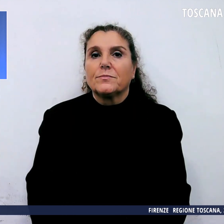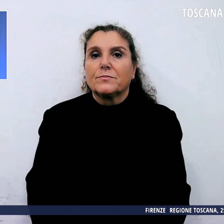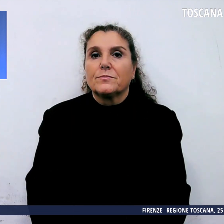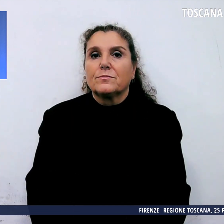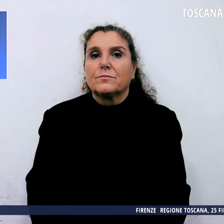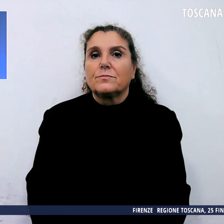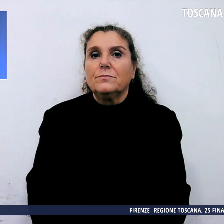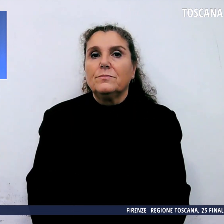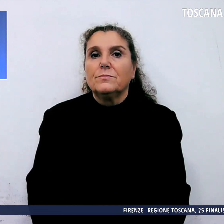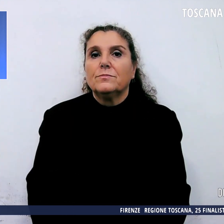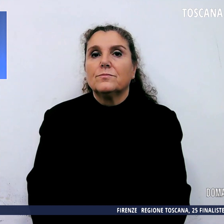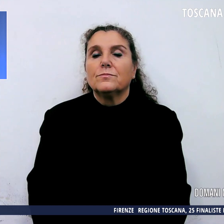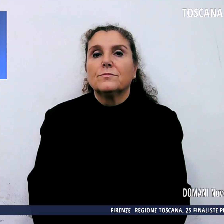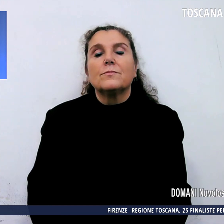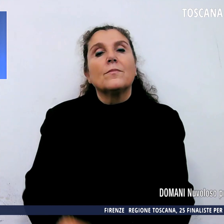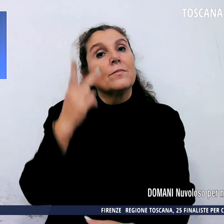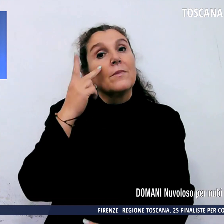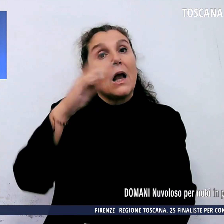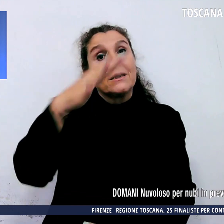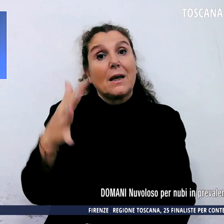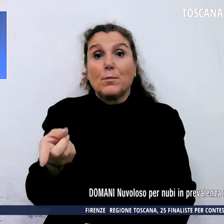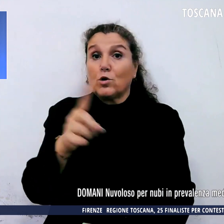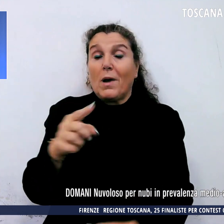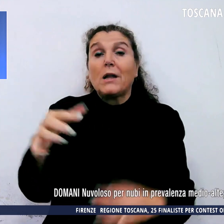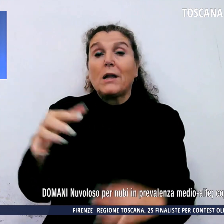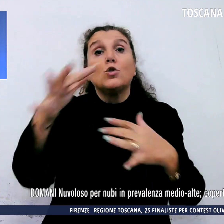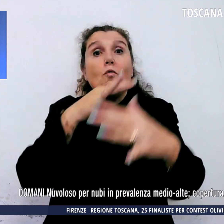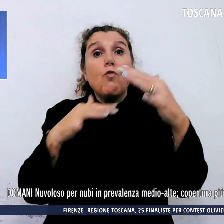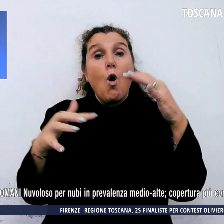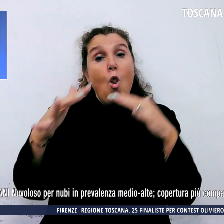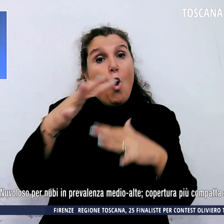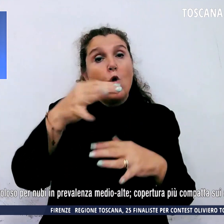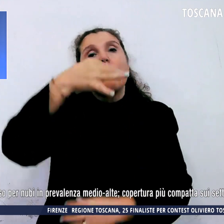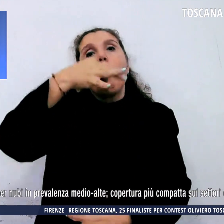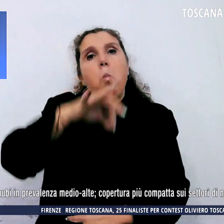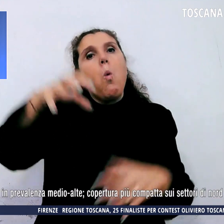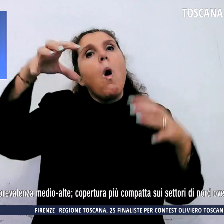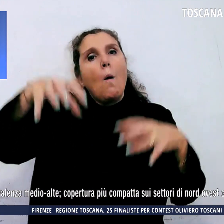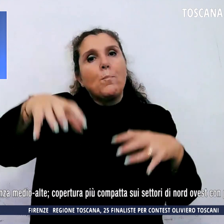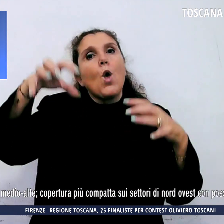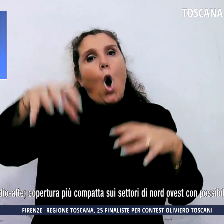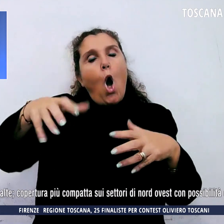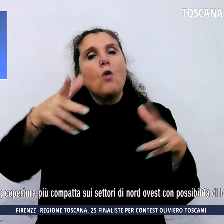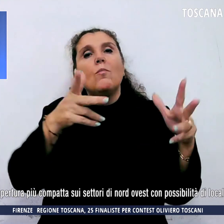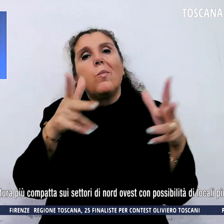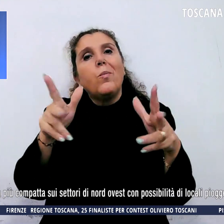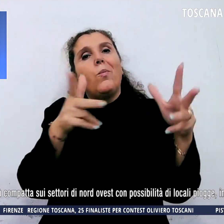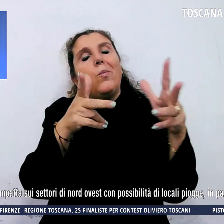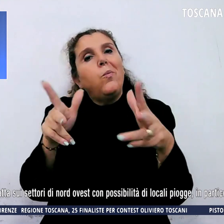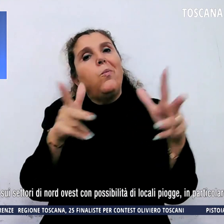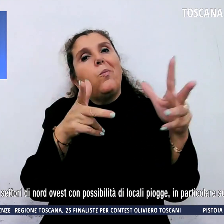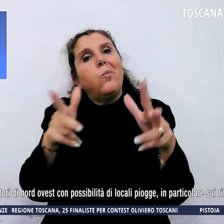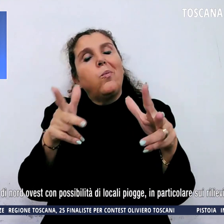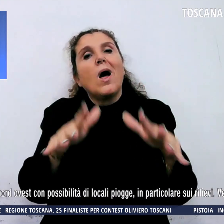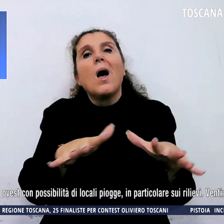Vediamo come sarà il tempo domani, sarà nuvoloso, con possibili piogge, i venti sono moderati, i mari sono